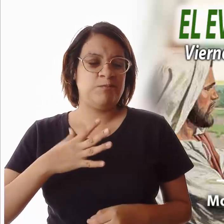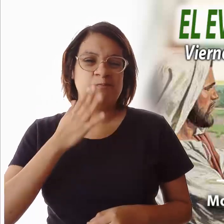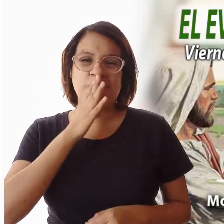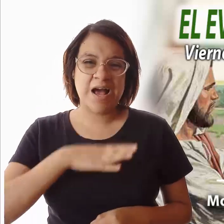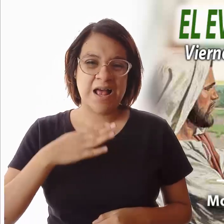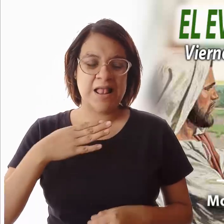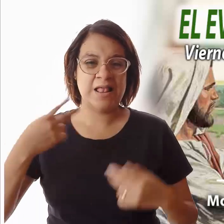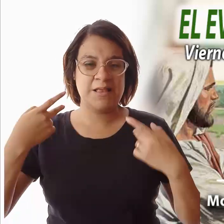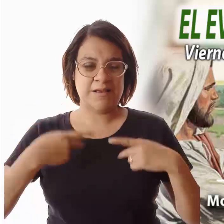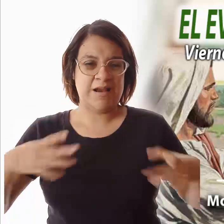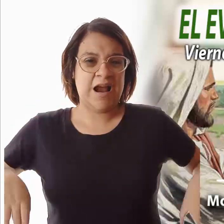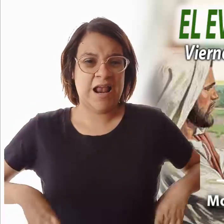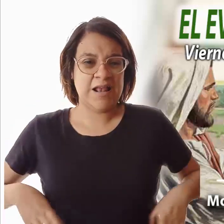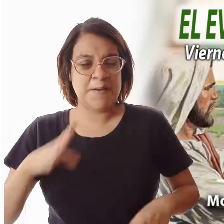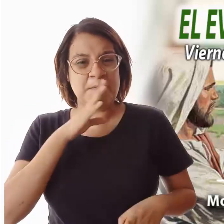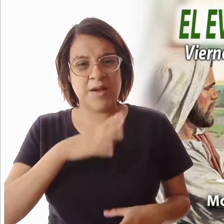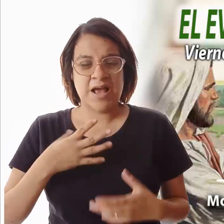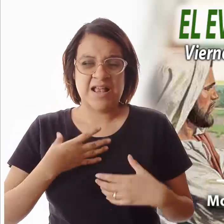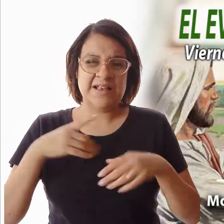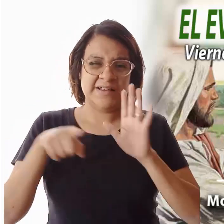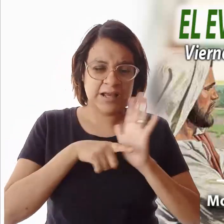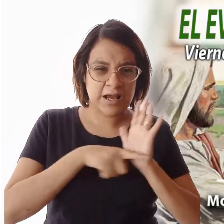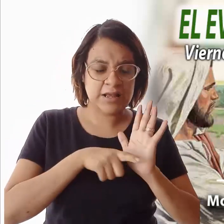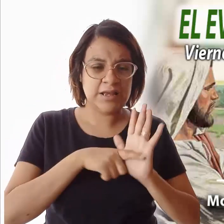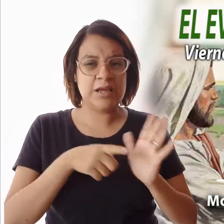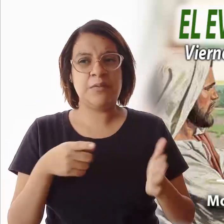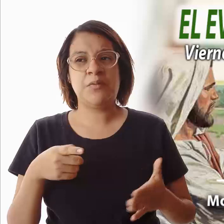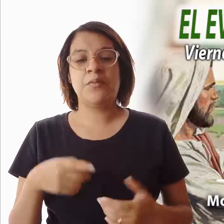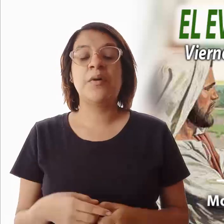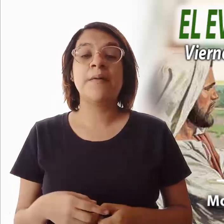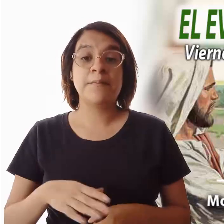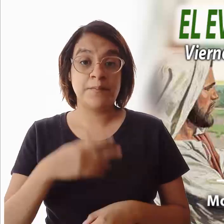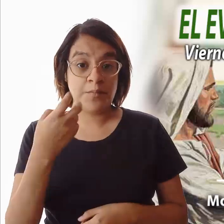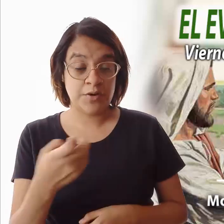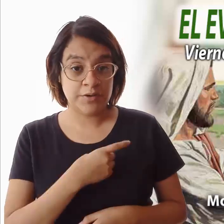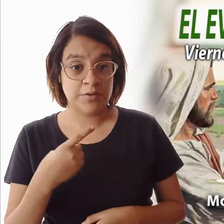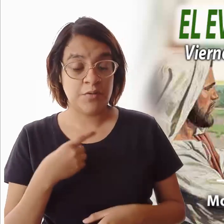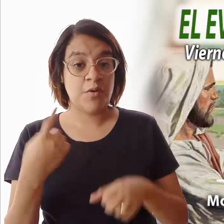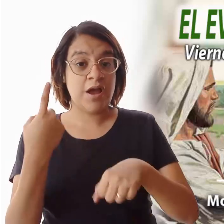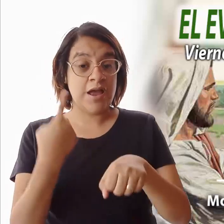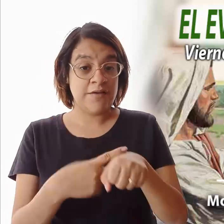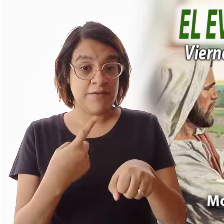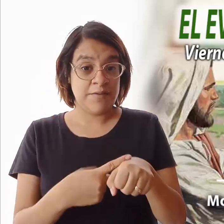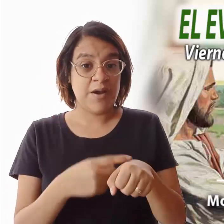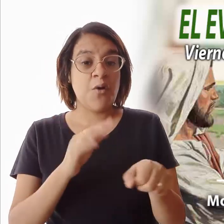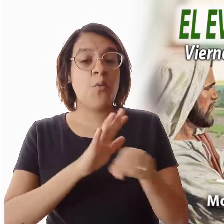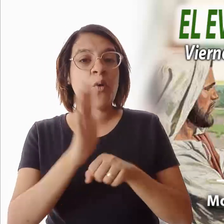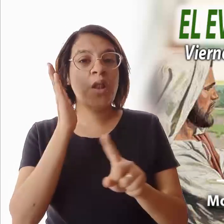¿Cómo darle sentido a la enfermedad y cómo acompañar a los que están enfermos?